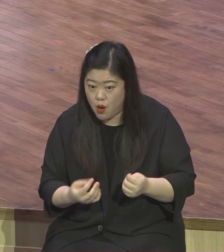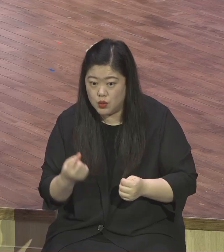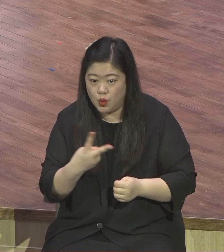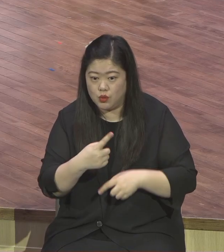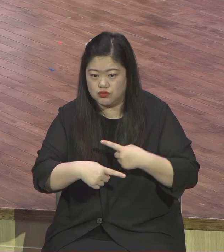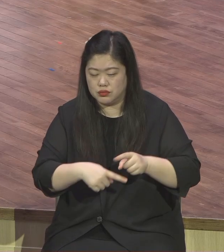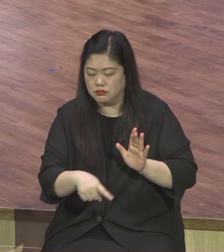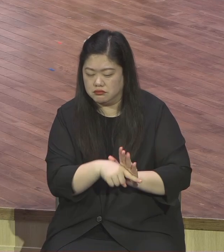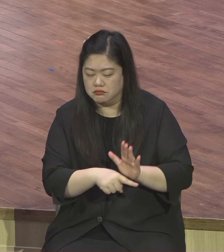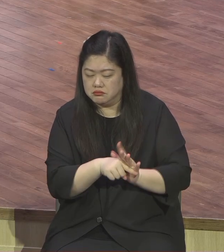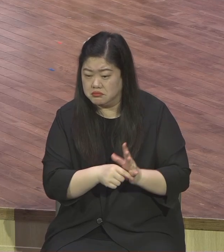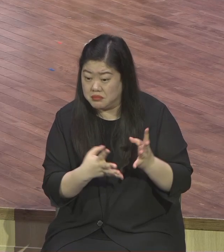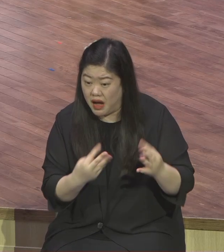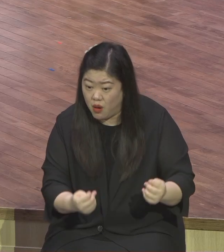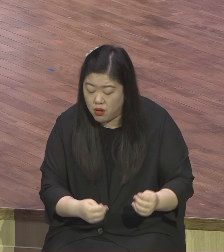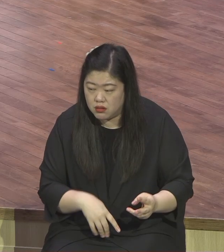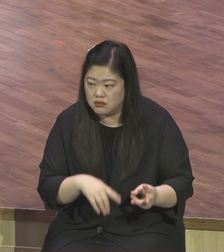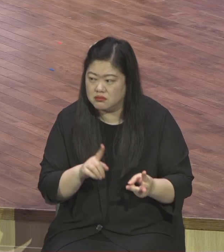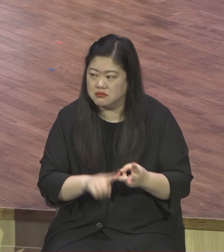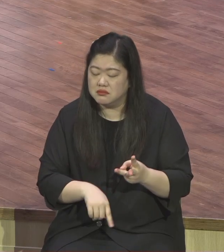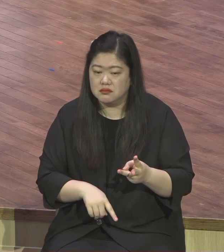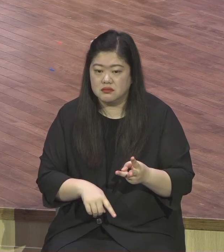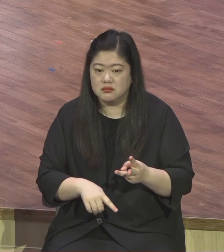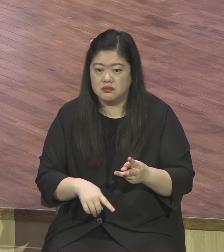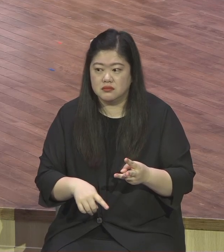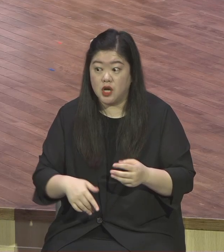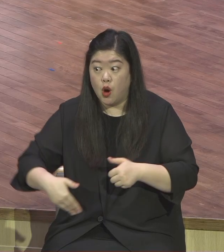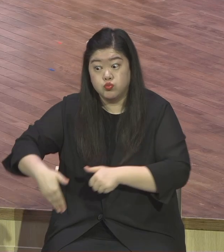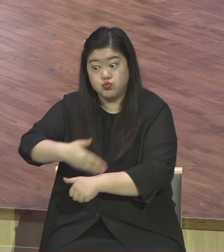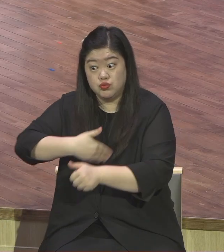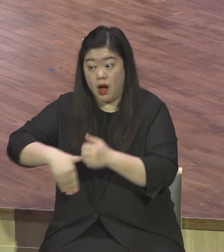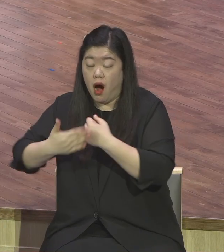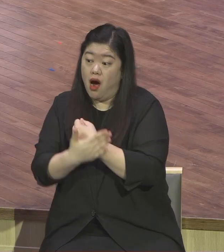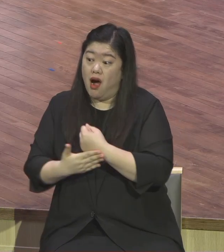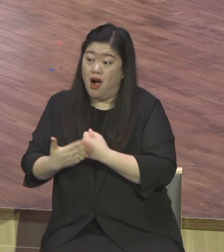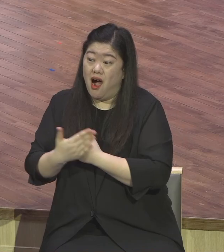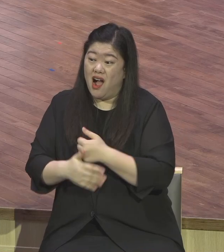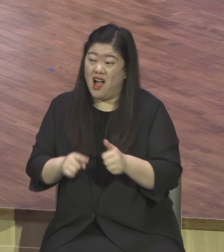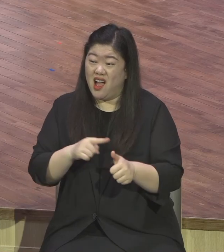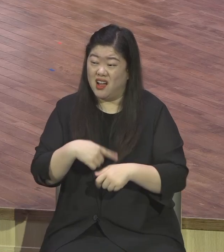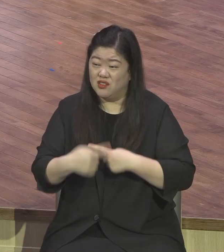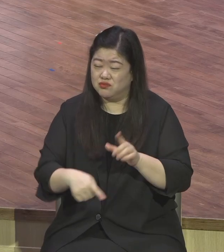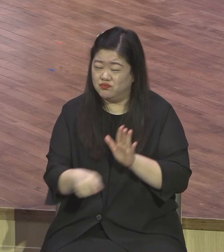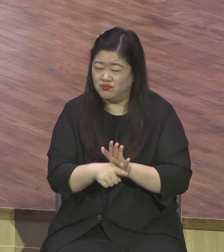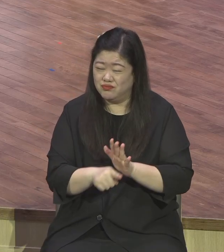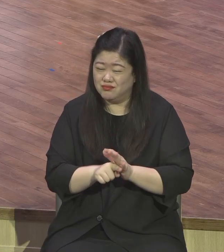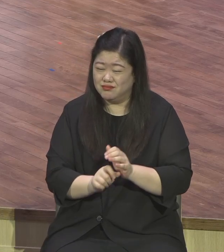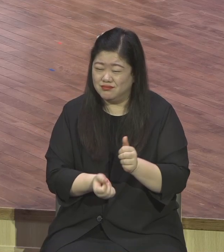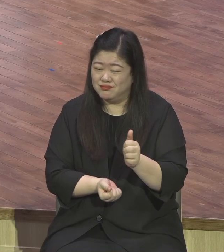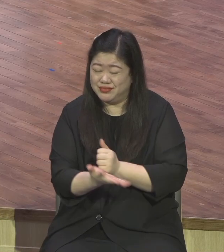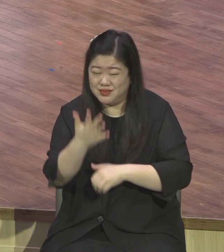그 은혜로운 분위기를 다 쏟아버리지요 분위기를 다 깨버리지요 그런 사람 한 사람만 있으면 그 기관 다